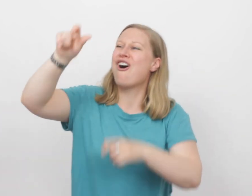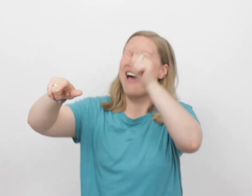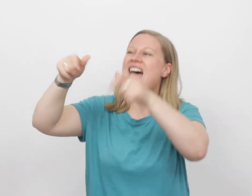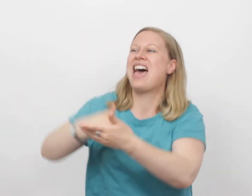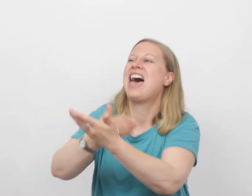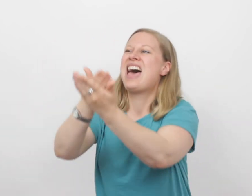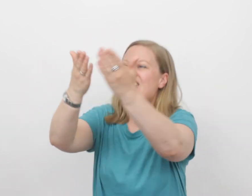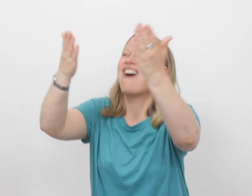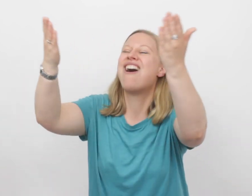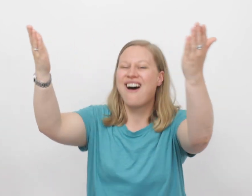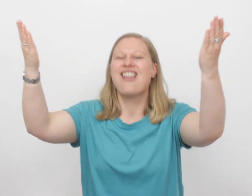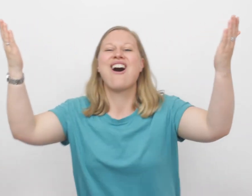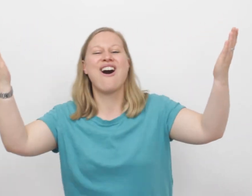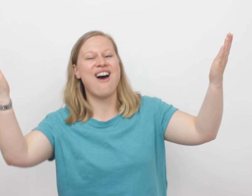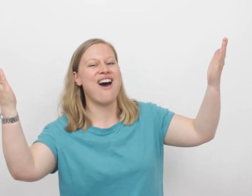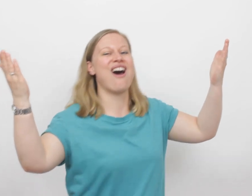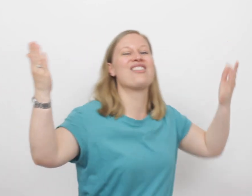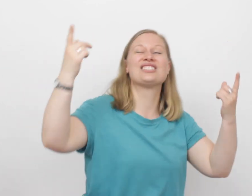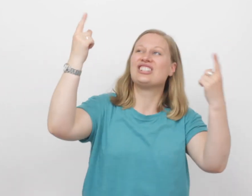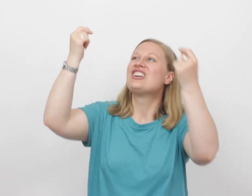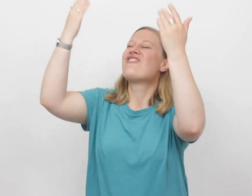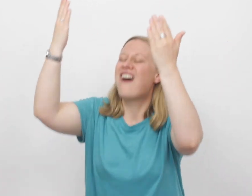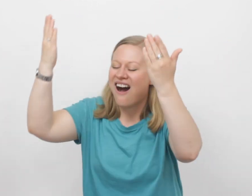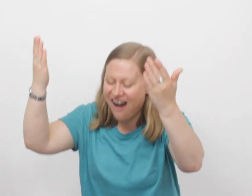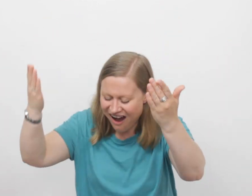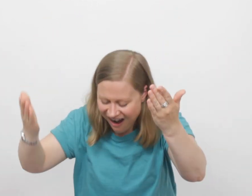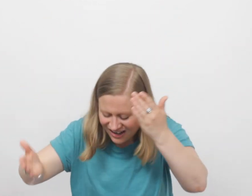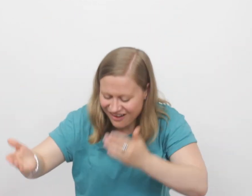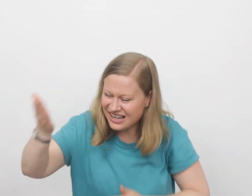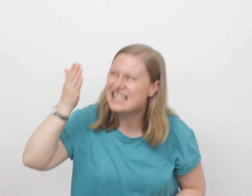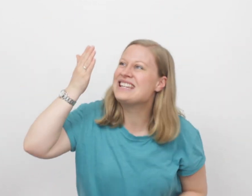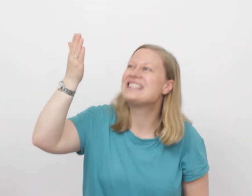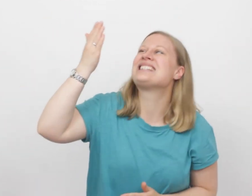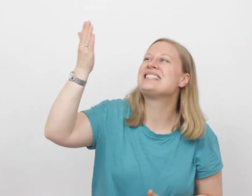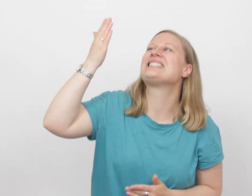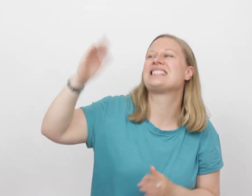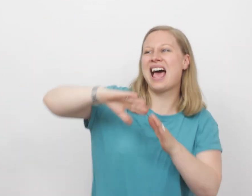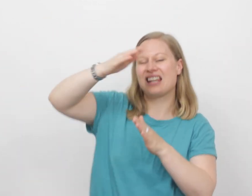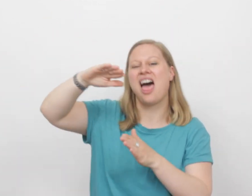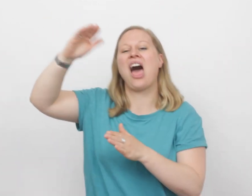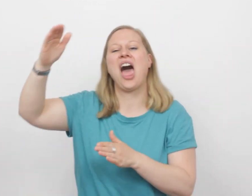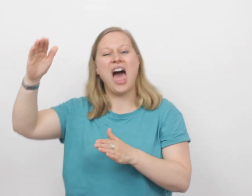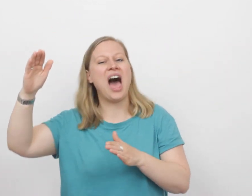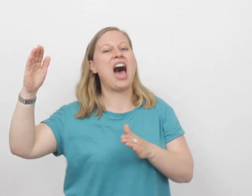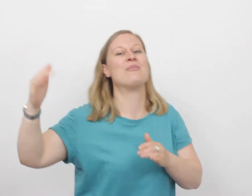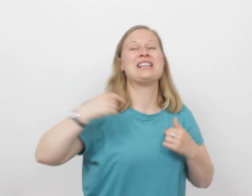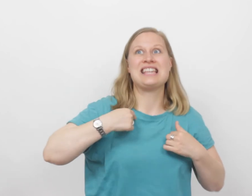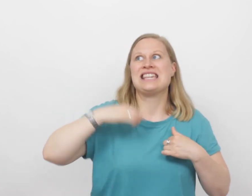ervan En leef herleef Je bent op Ik